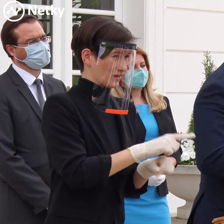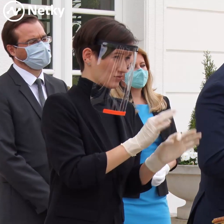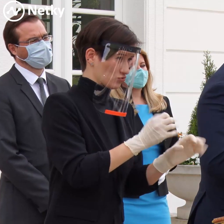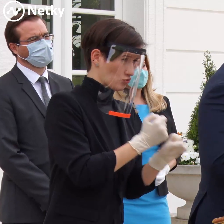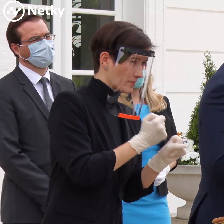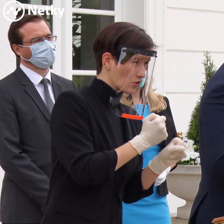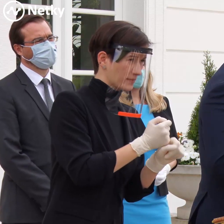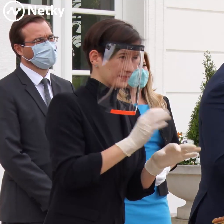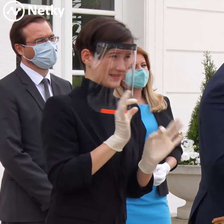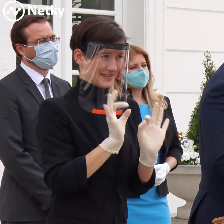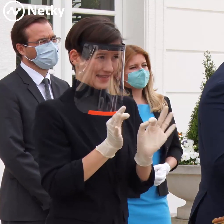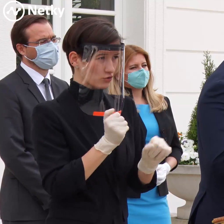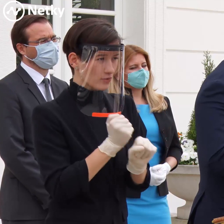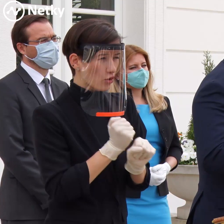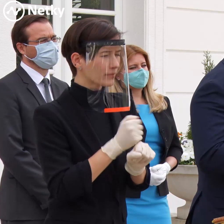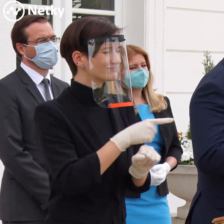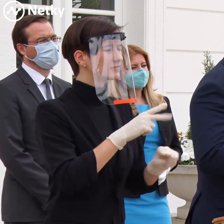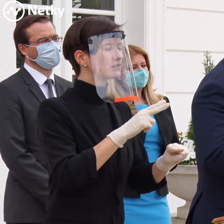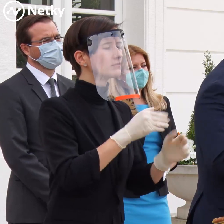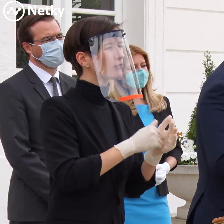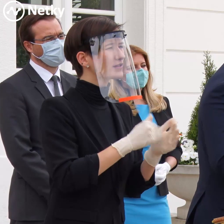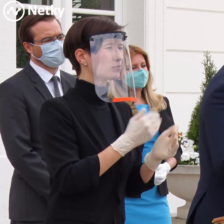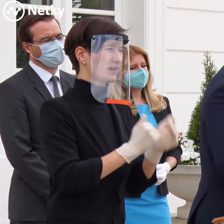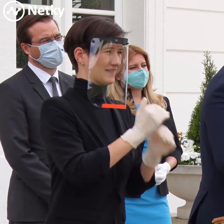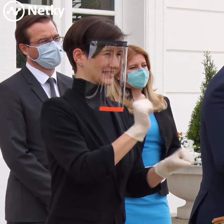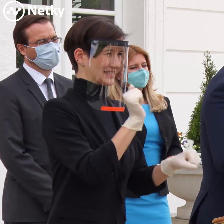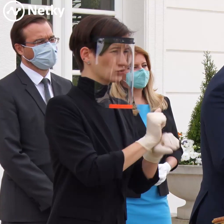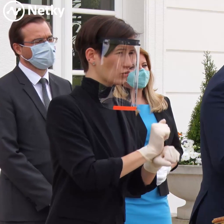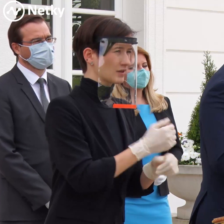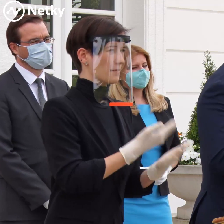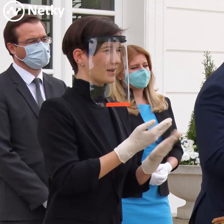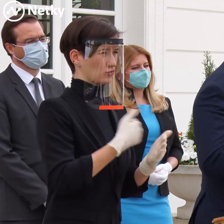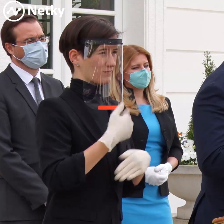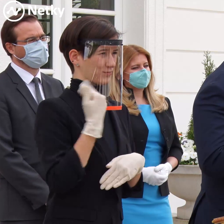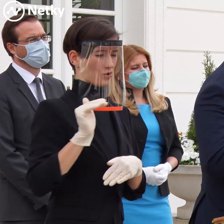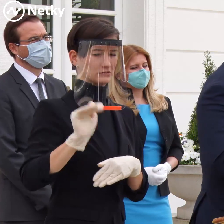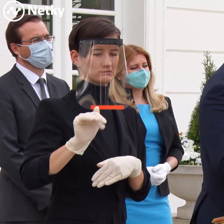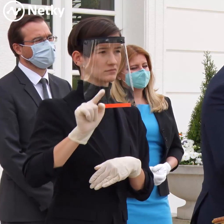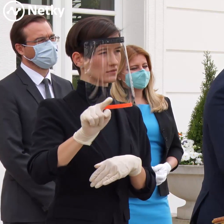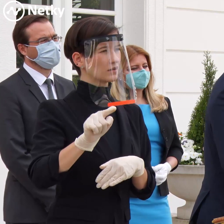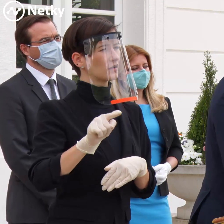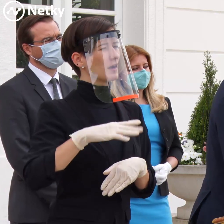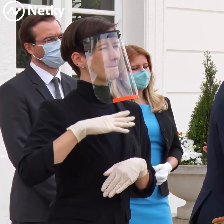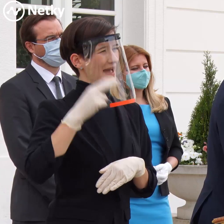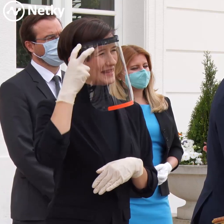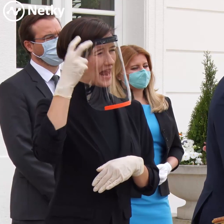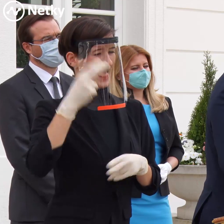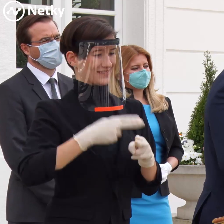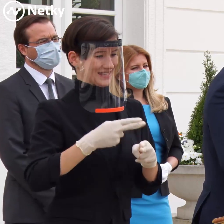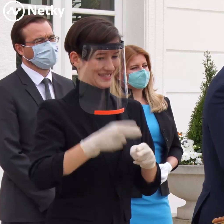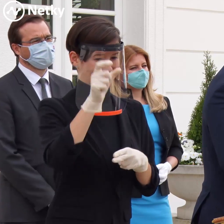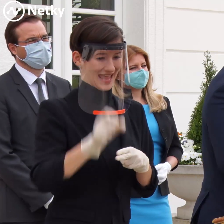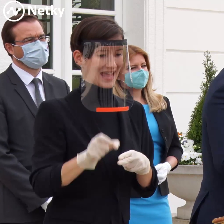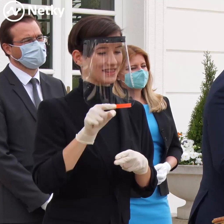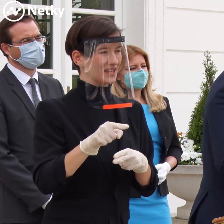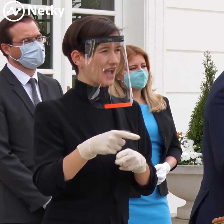že poprosíme pána hlavného hygienika, aby niektoré veci, ktoré nie sú si v nich 100% istí,